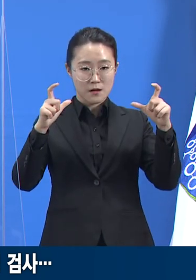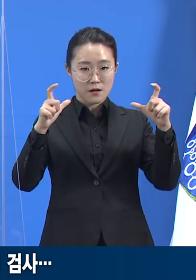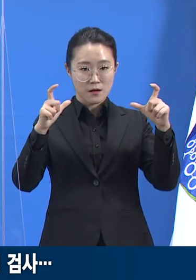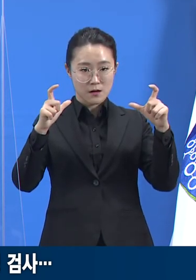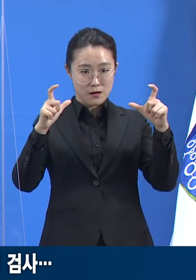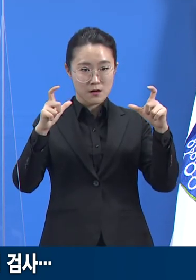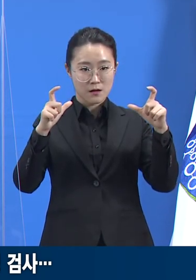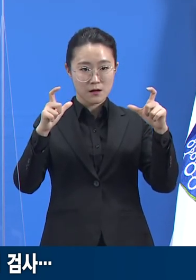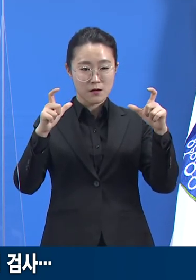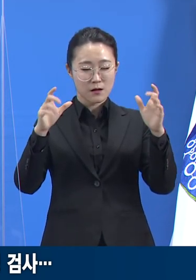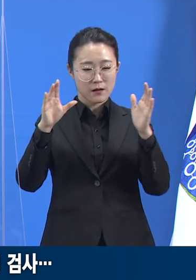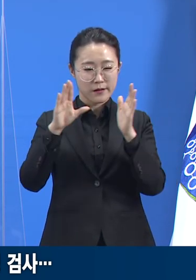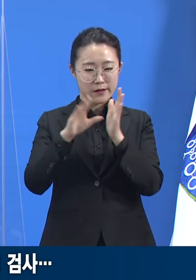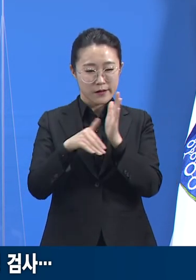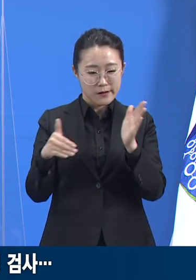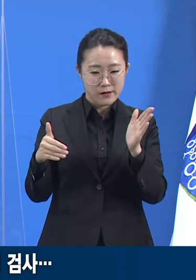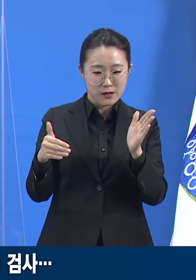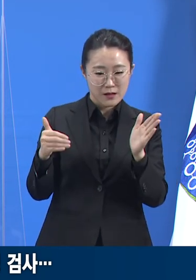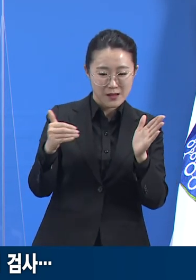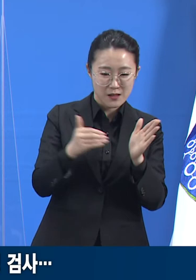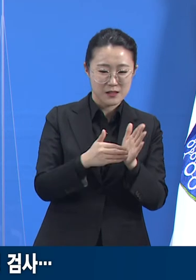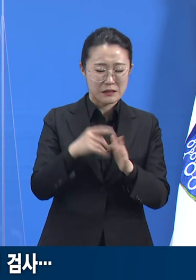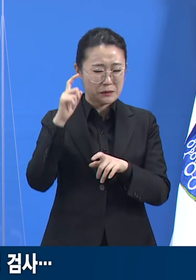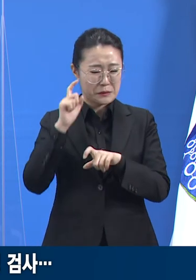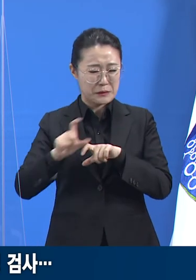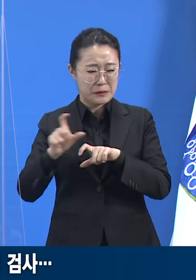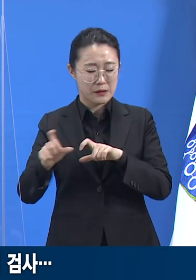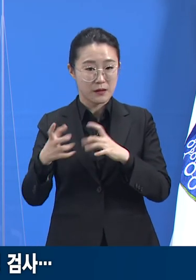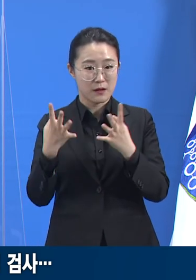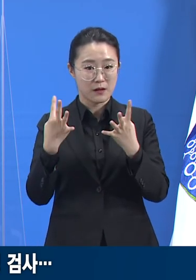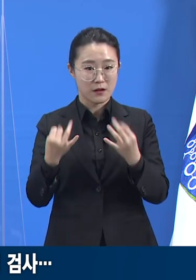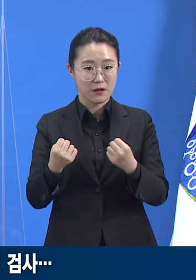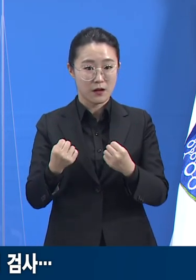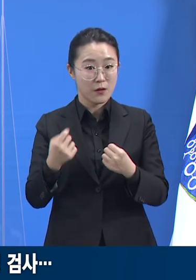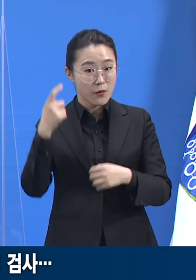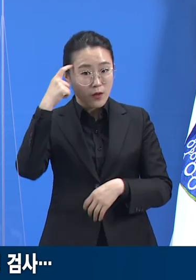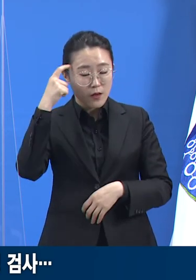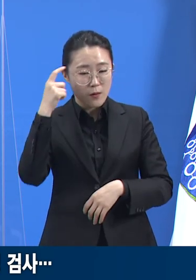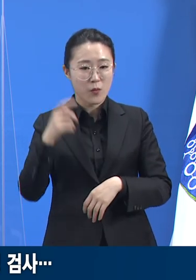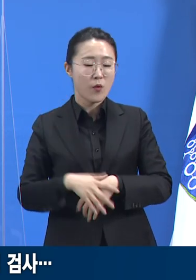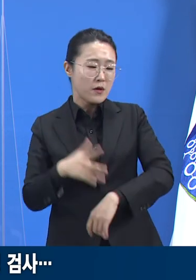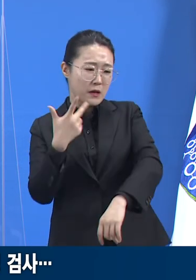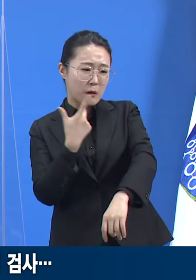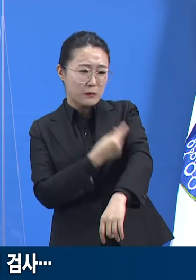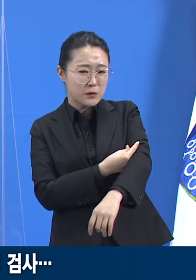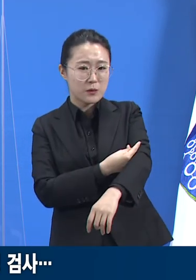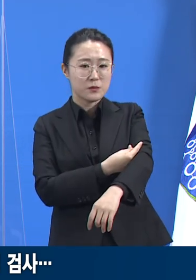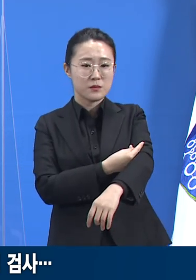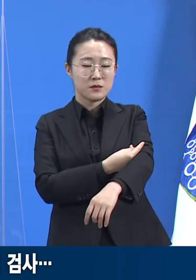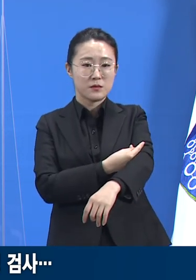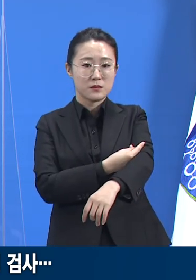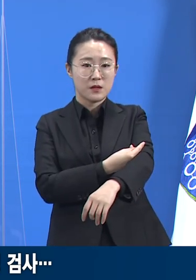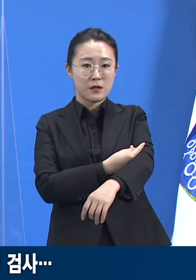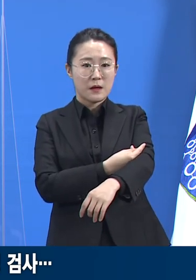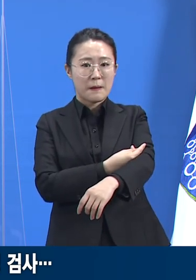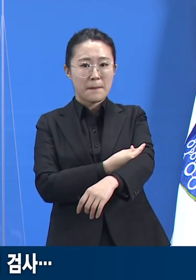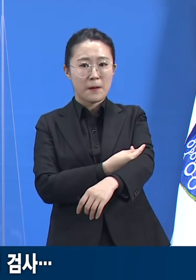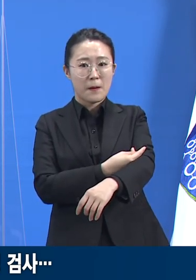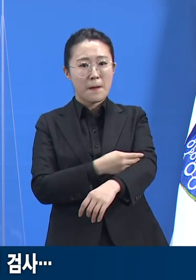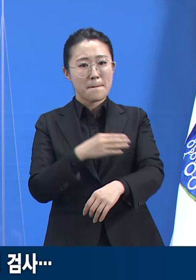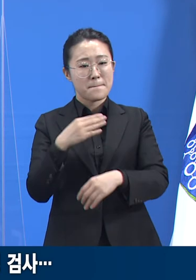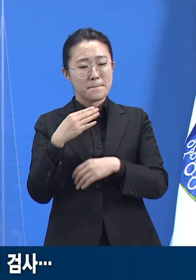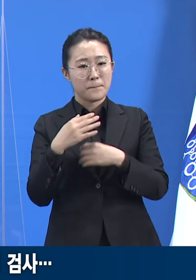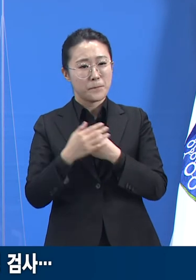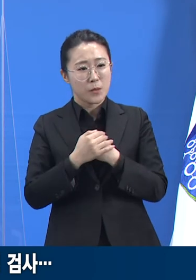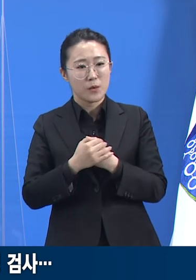고민이 있었습니다. 예방접종 및 이상반응관리 등으로 분주해진 시군에 현장 역량이